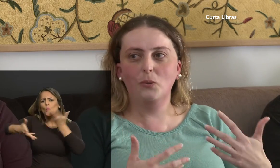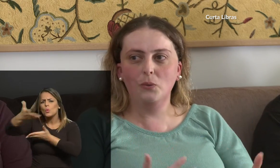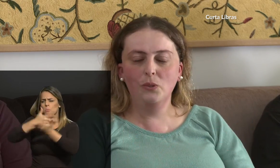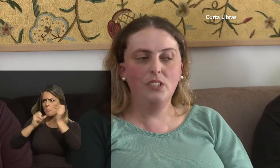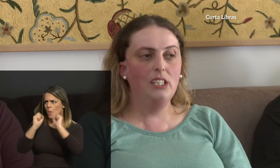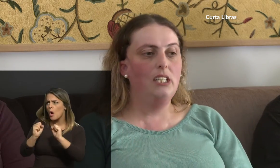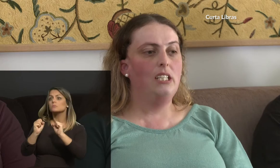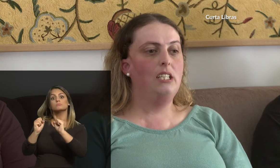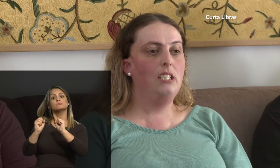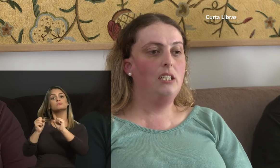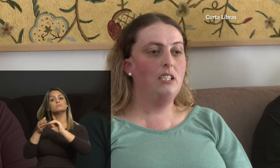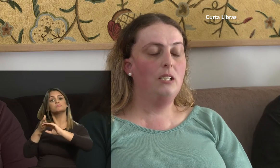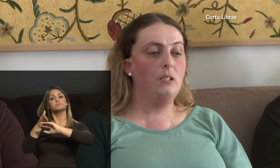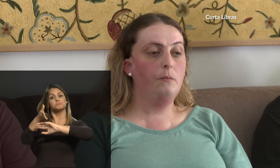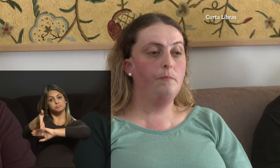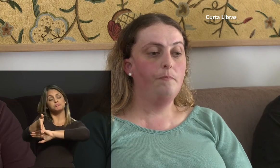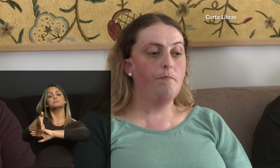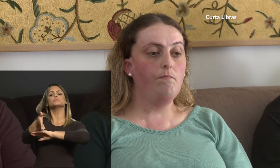de conhecer tudo.